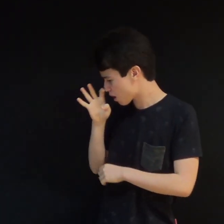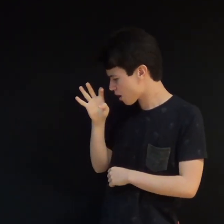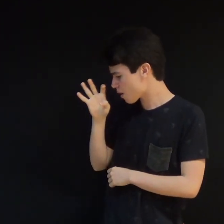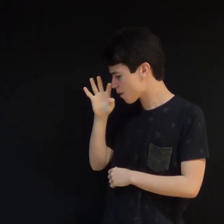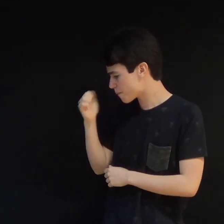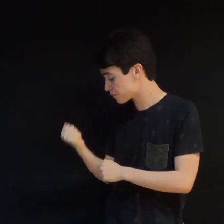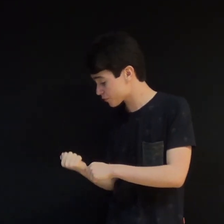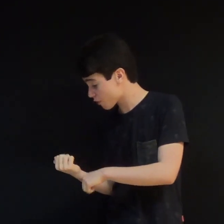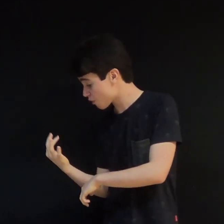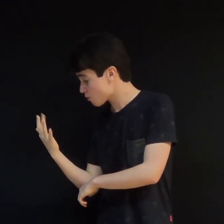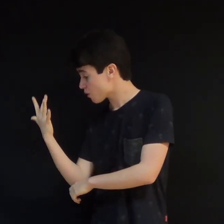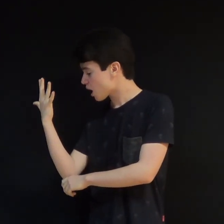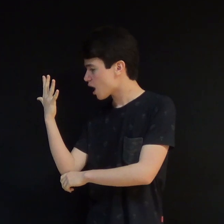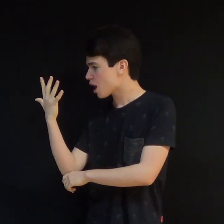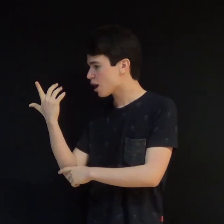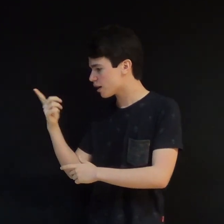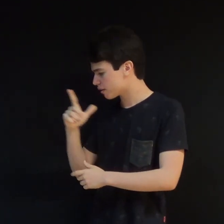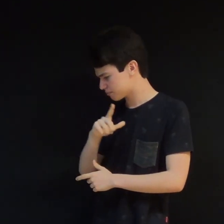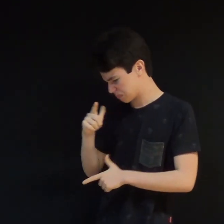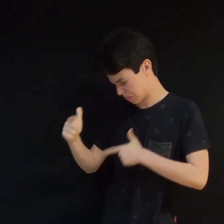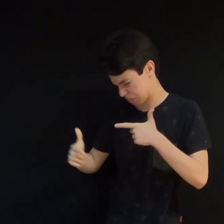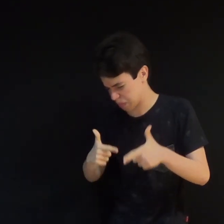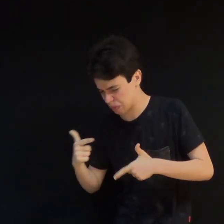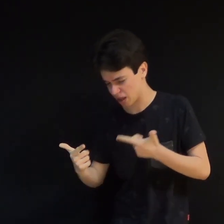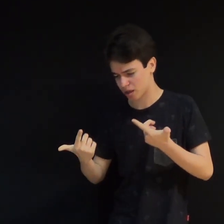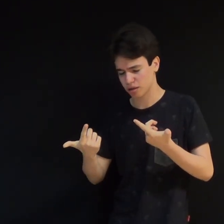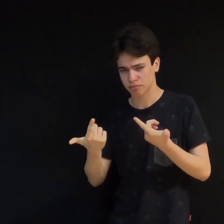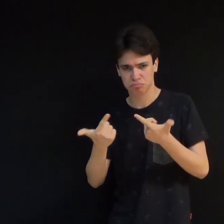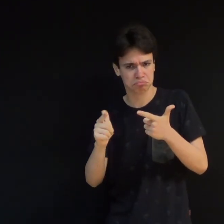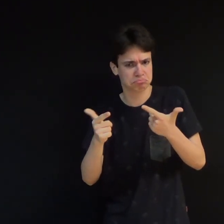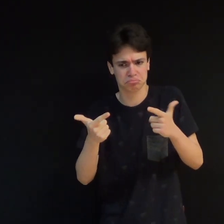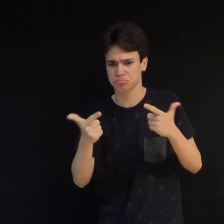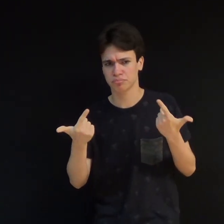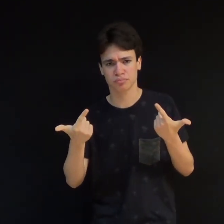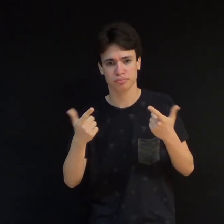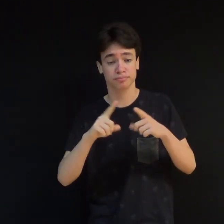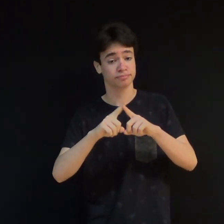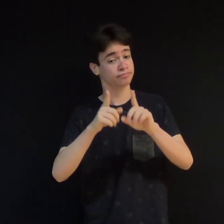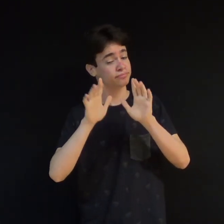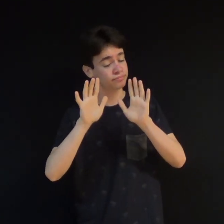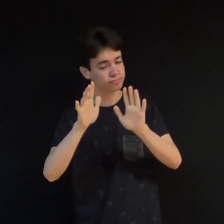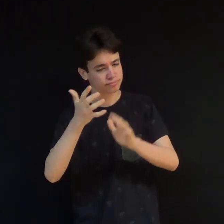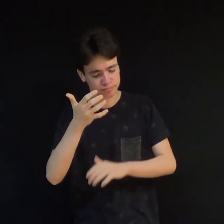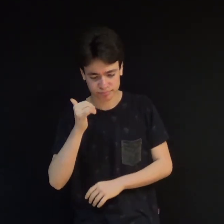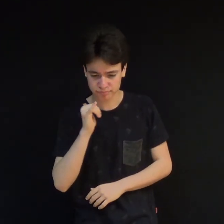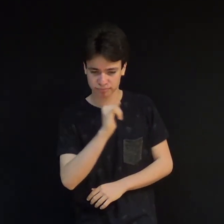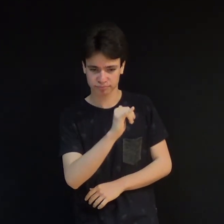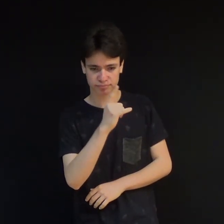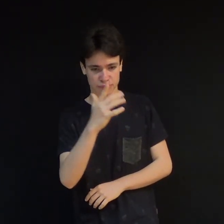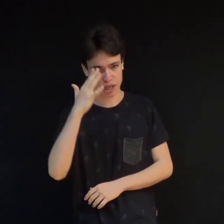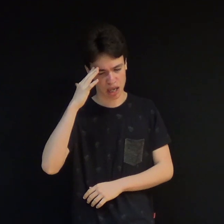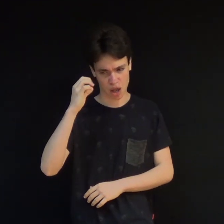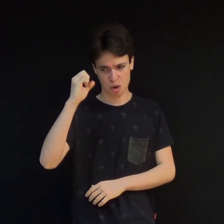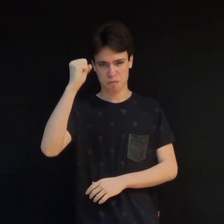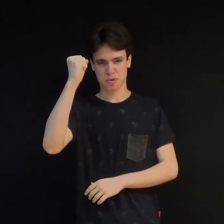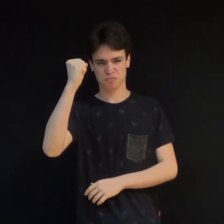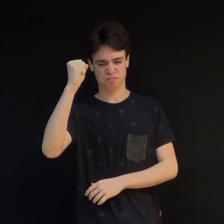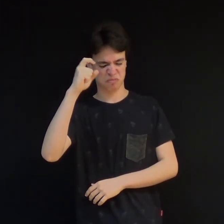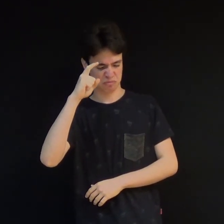Eles não trabalham nem tecem, contudo lhes digo que nem Salomão, em todo o seu esplendor, vestiu